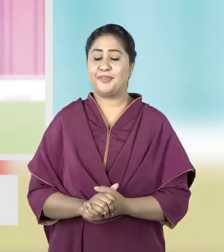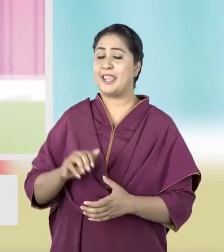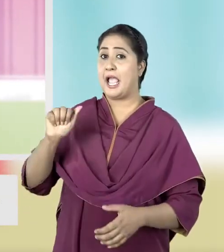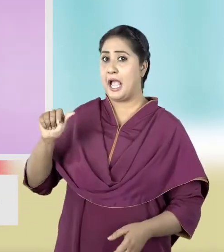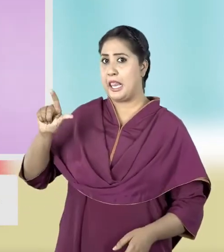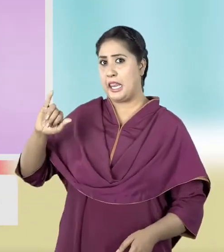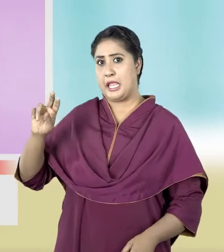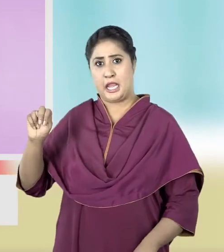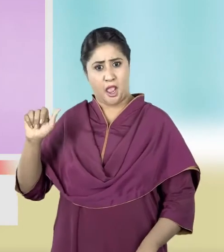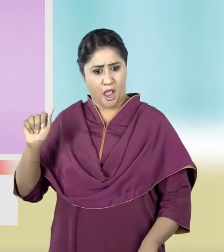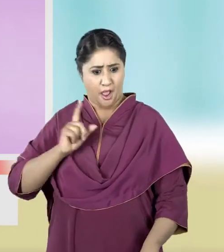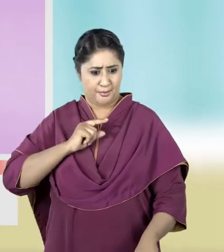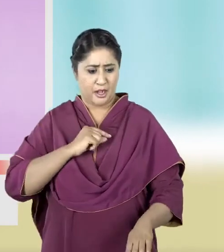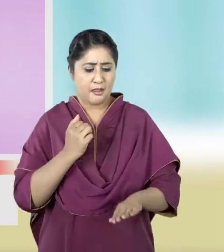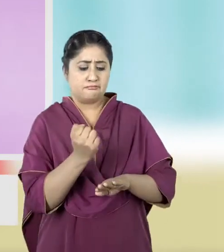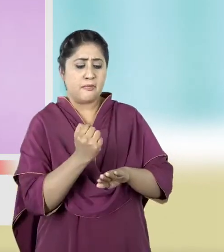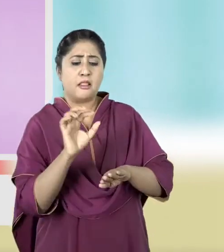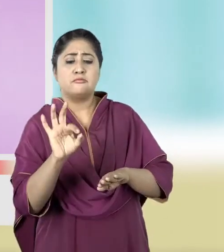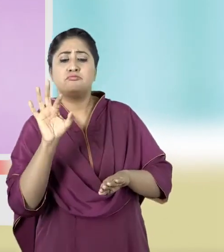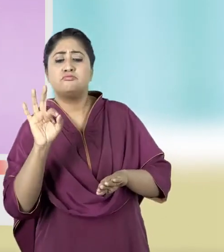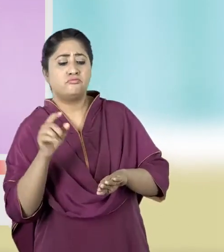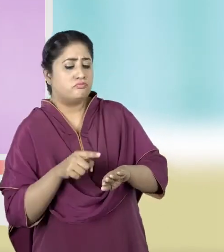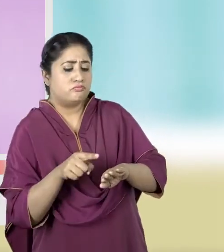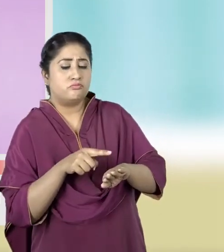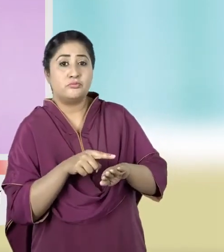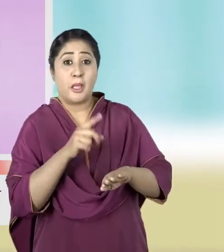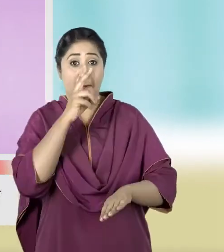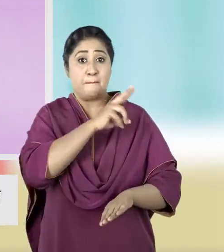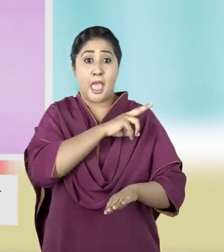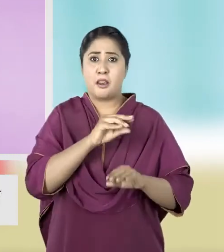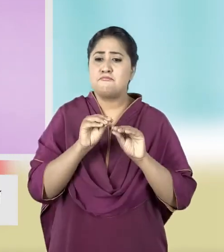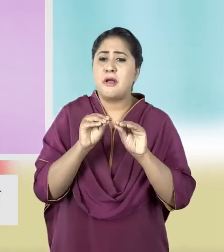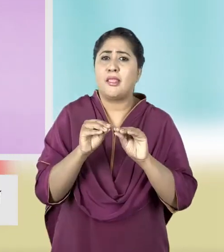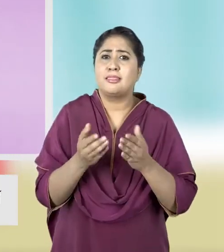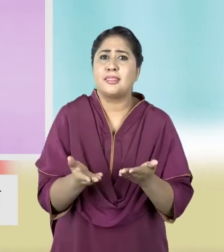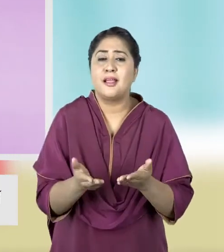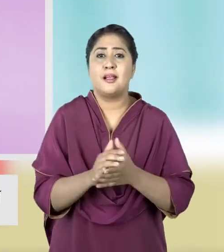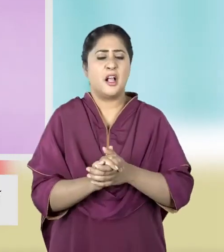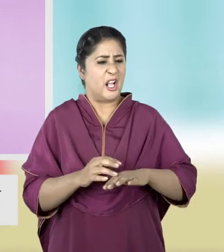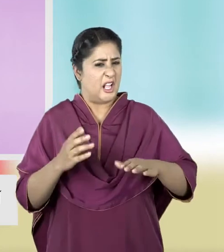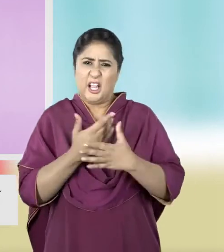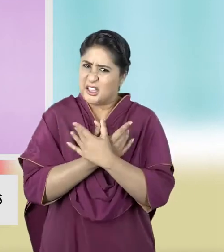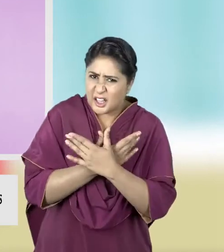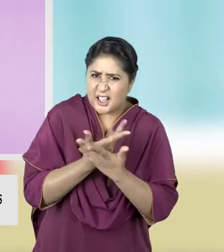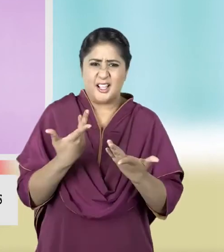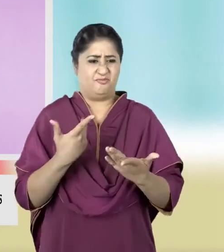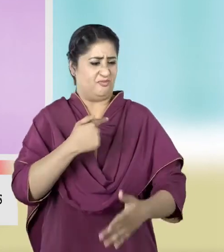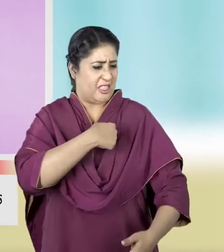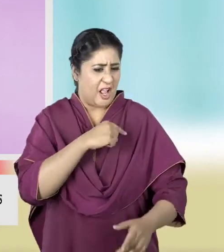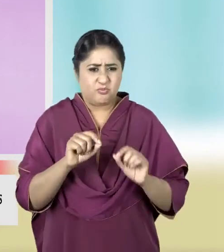अलीना अपने लिए मेहंदी चुन रही है आनिया इसकी मदद कर रही है तितली, दिल